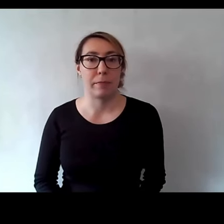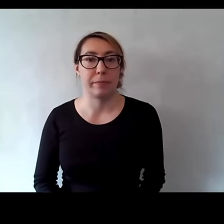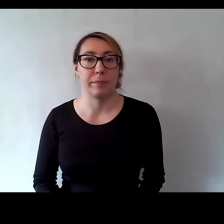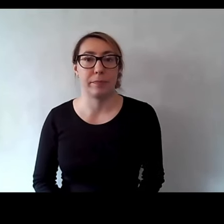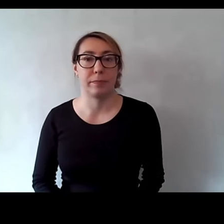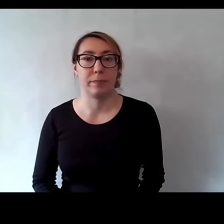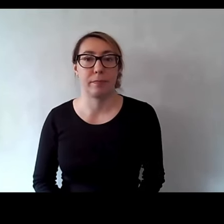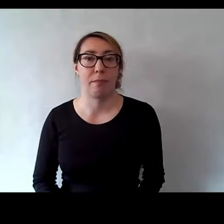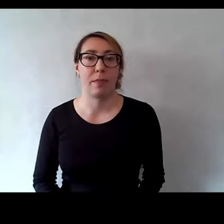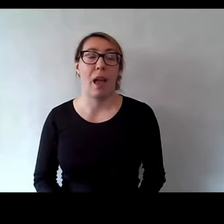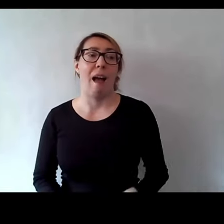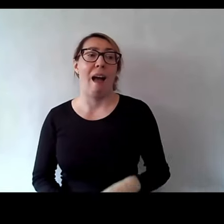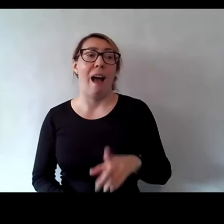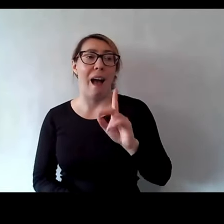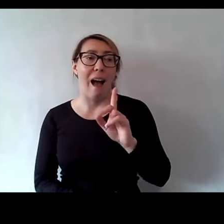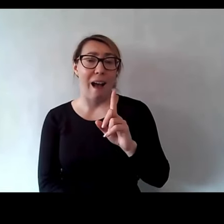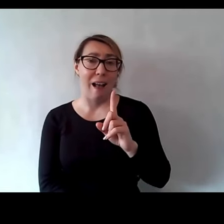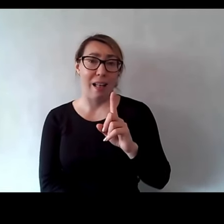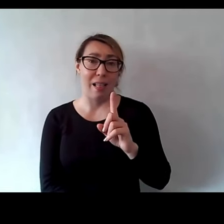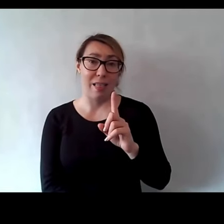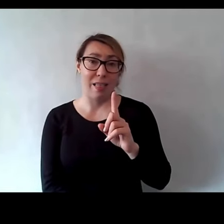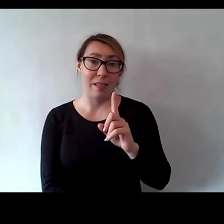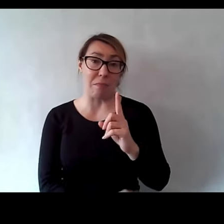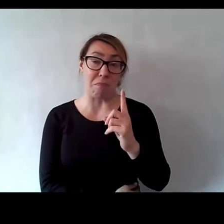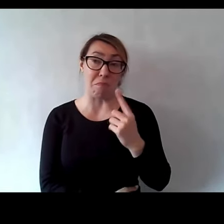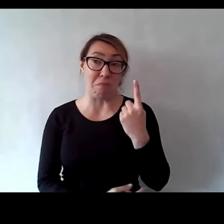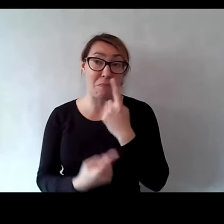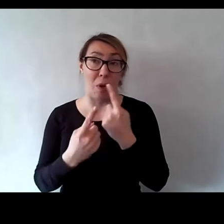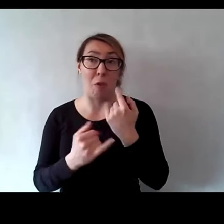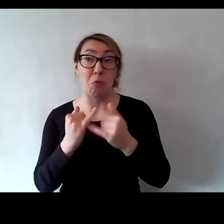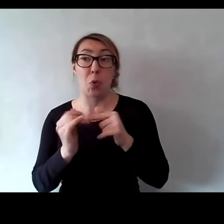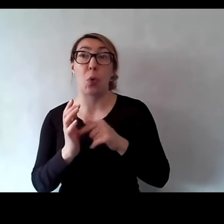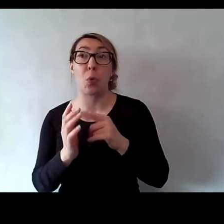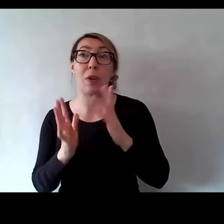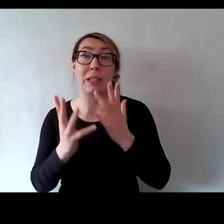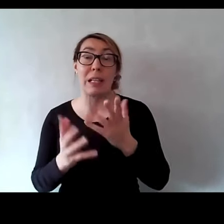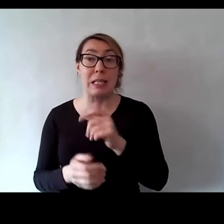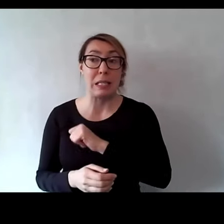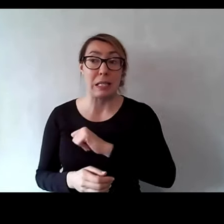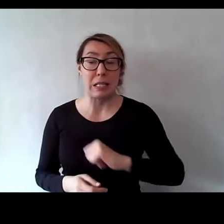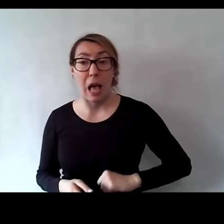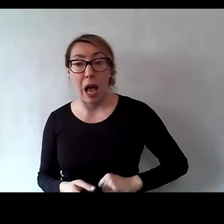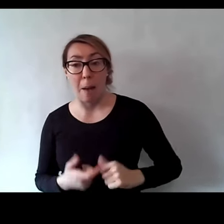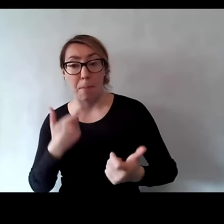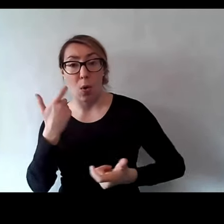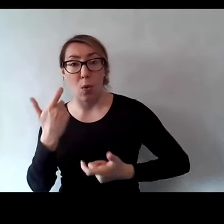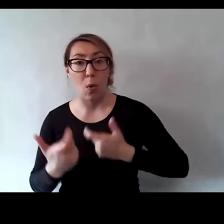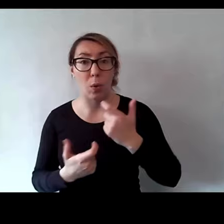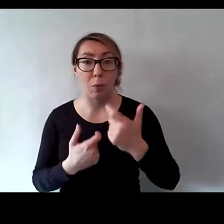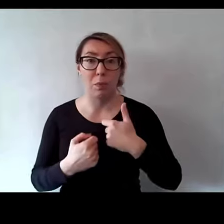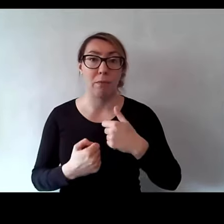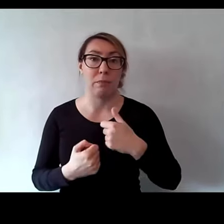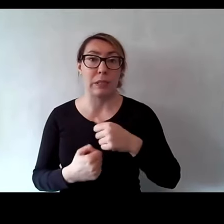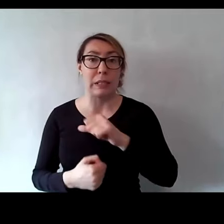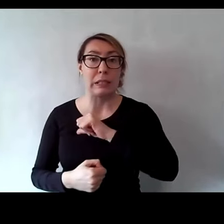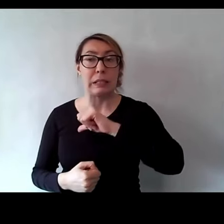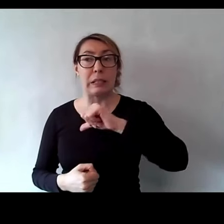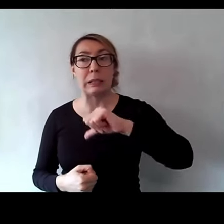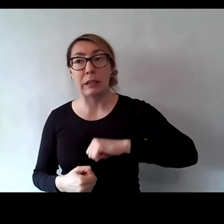Ale myślę, że jeżeli ktoś chce robić to sam przy pomocy takich swoich specjalistów,